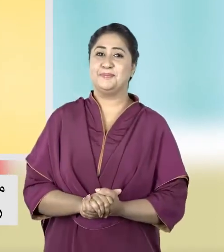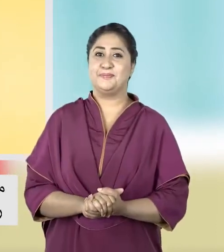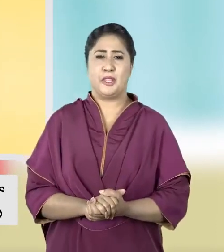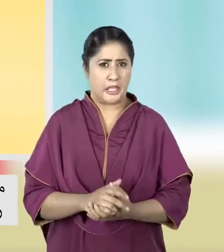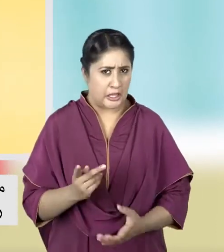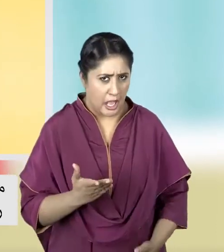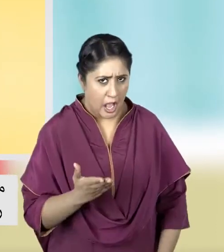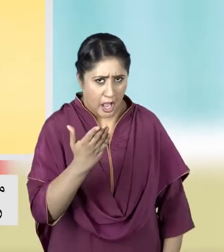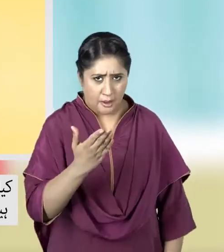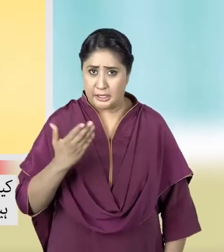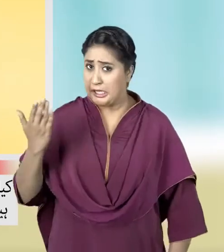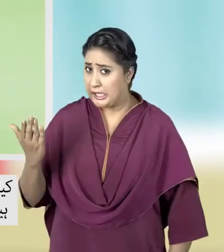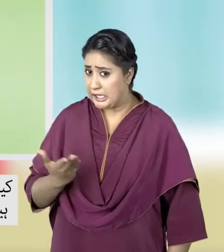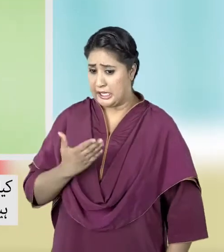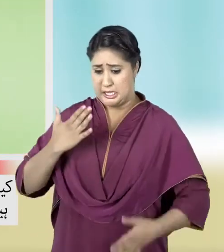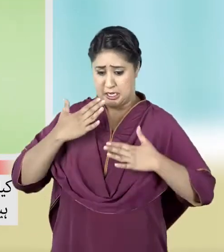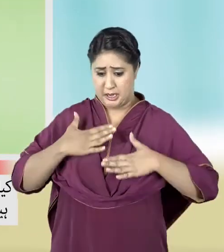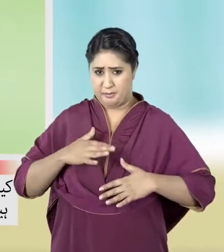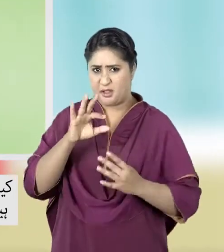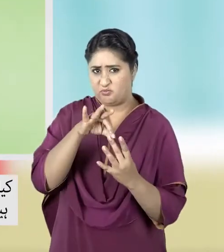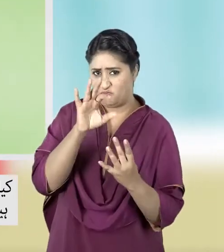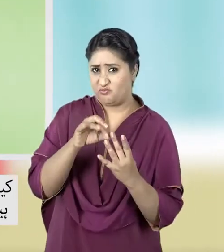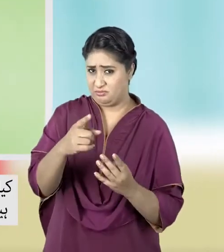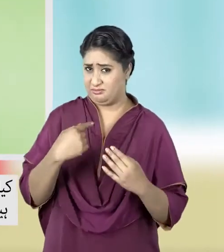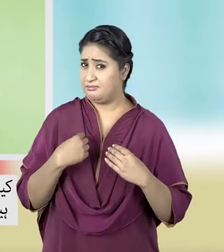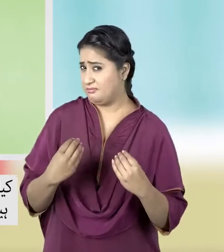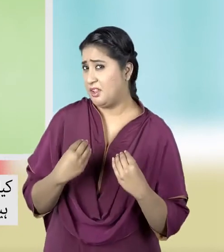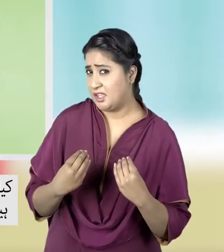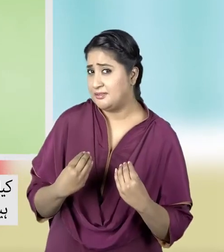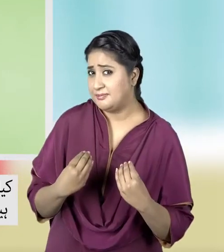इद के कपड़े चुणने में हमारी मदद करने का